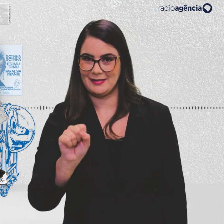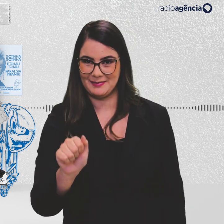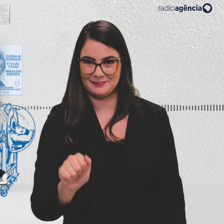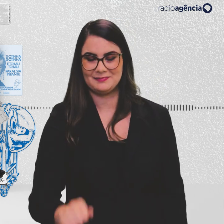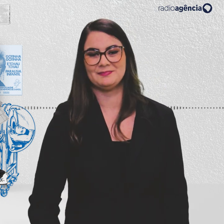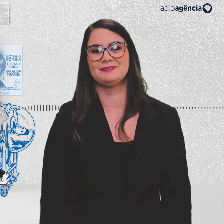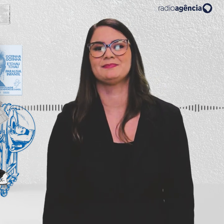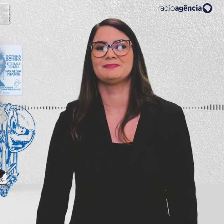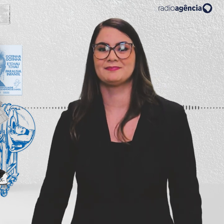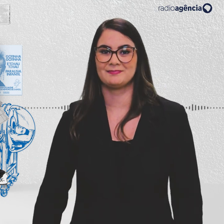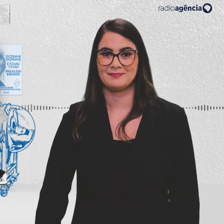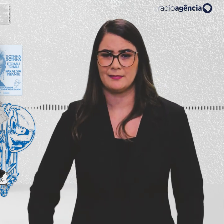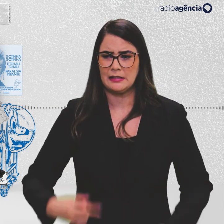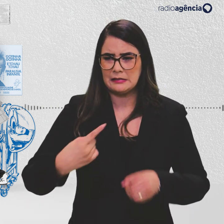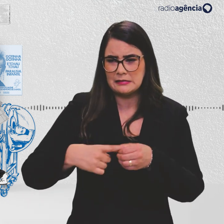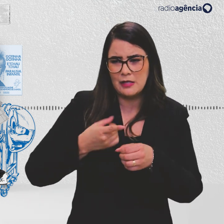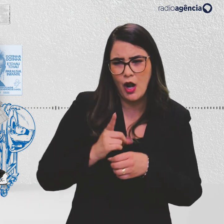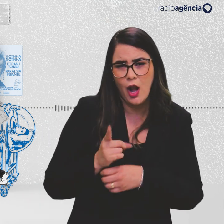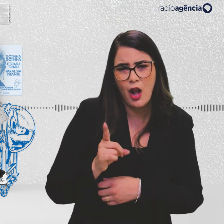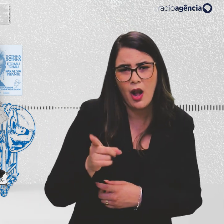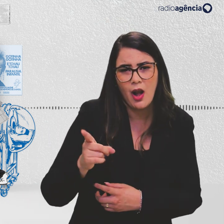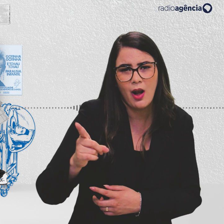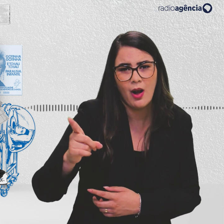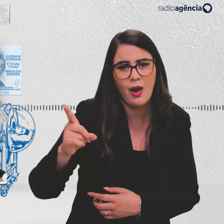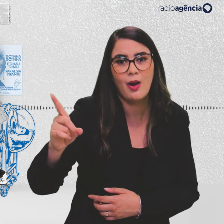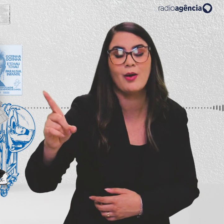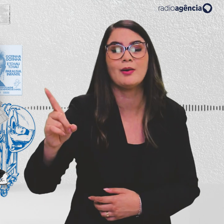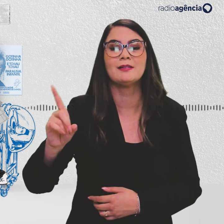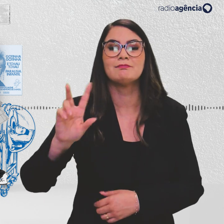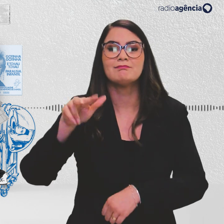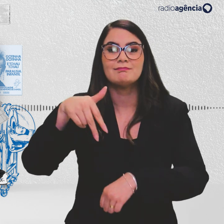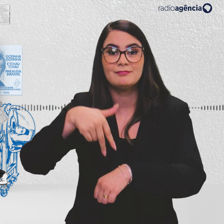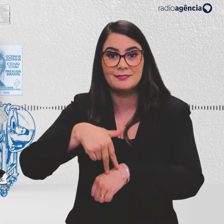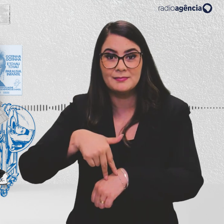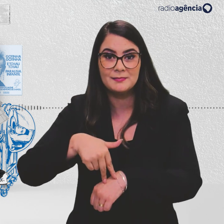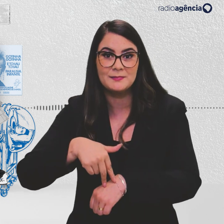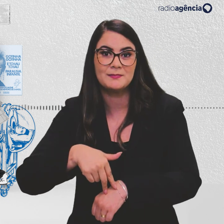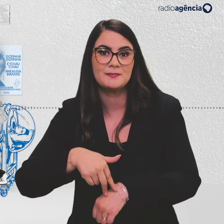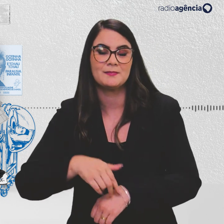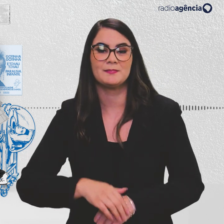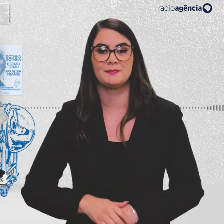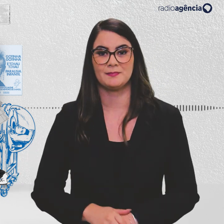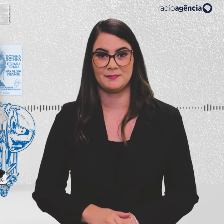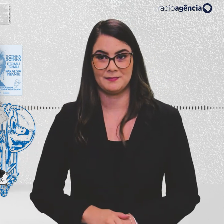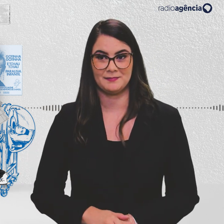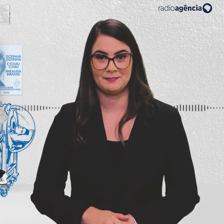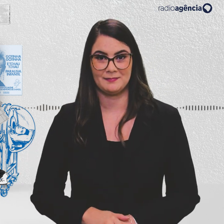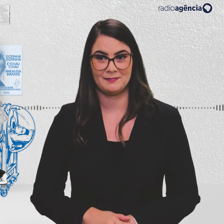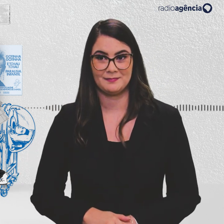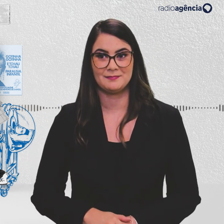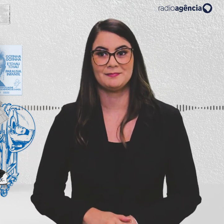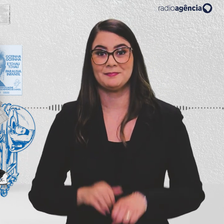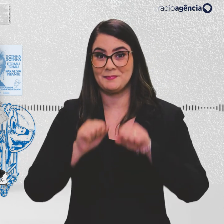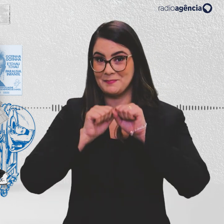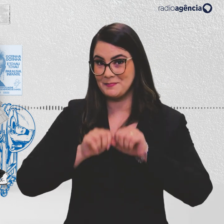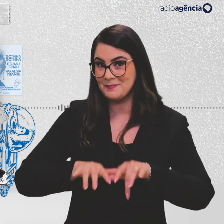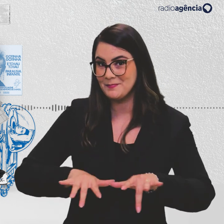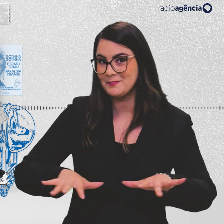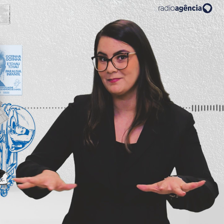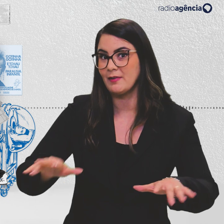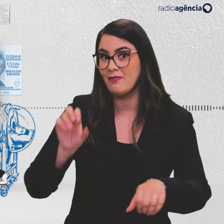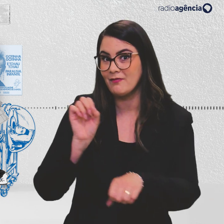Numa cidade distante, Billy Pólio, Fred Tétano, Kid Sarampo e Johnny Coqueluche preparam planos